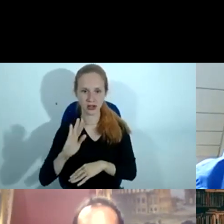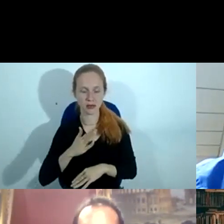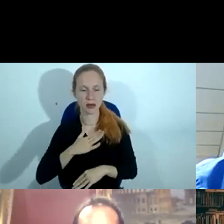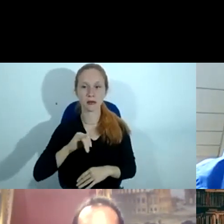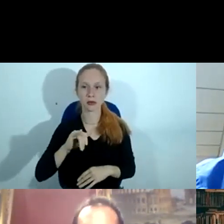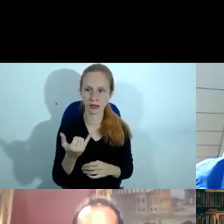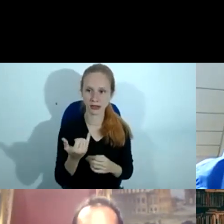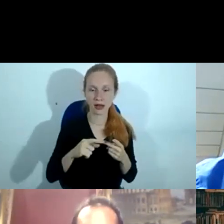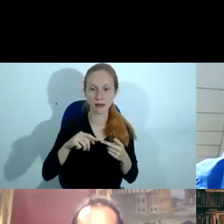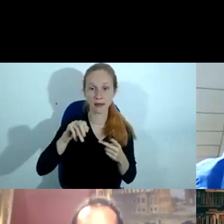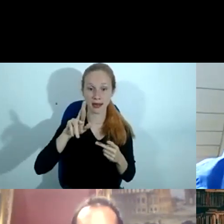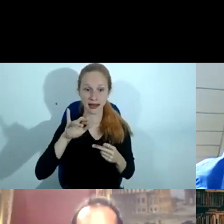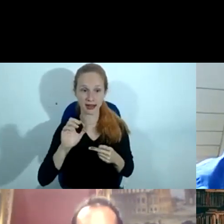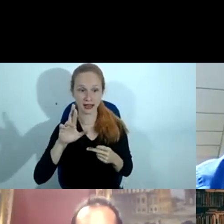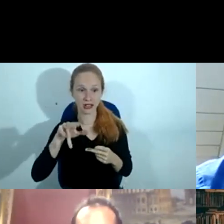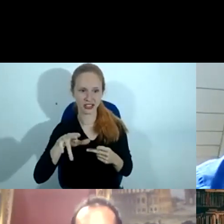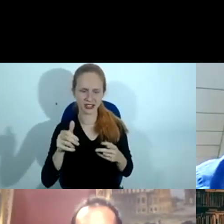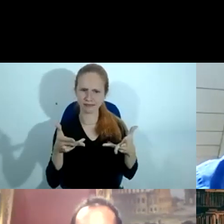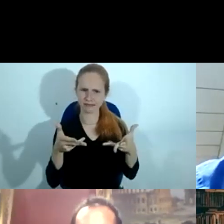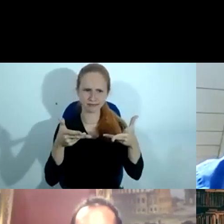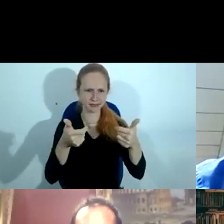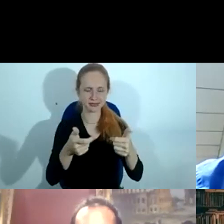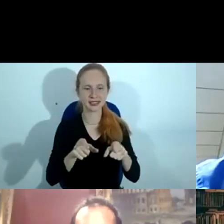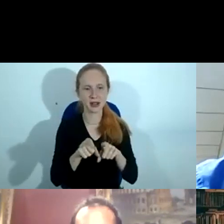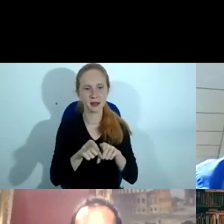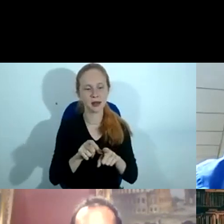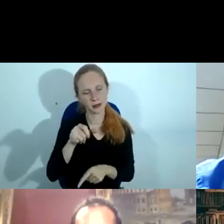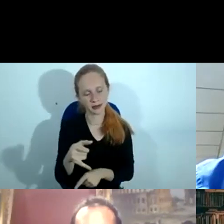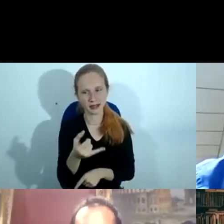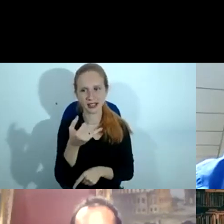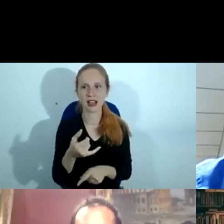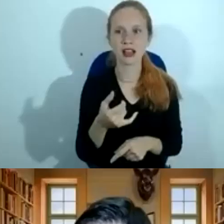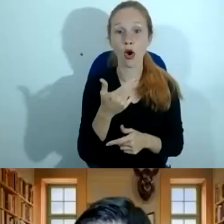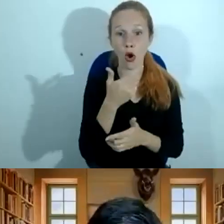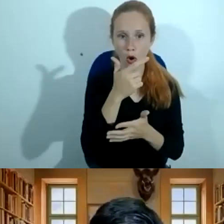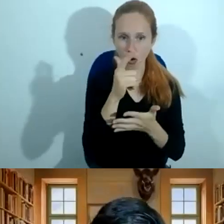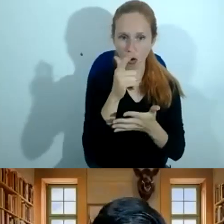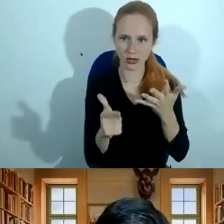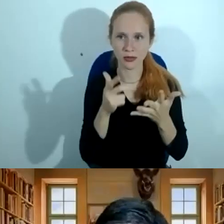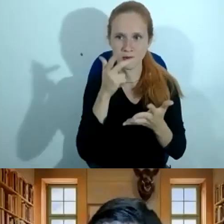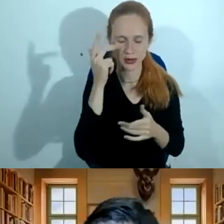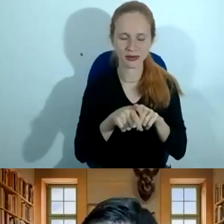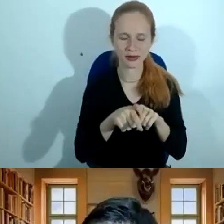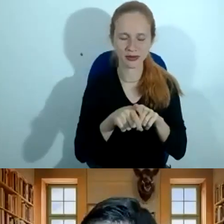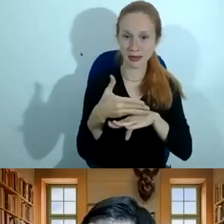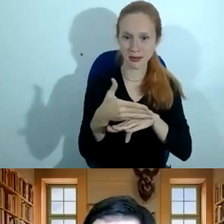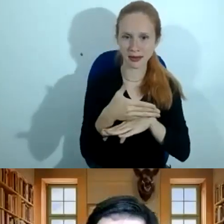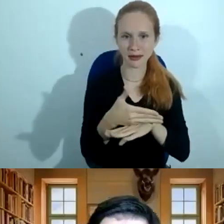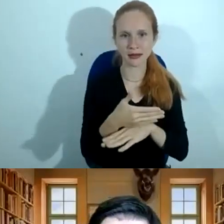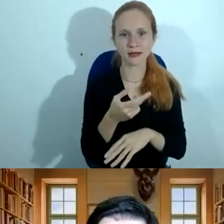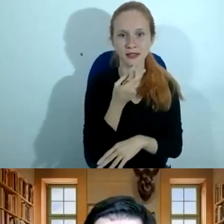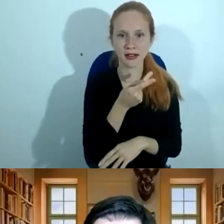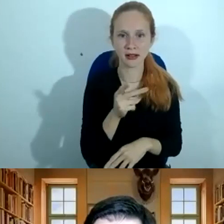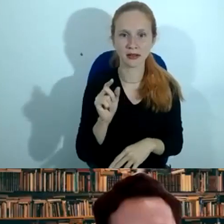doutora Maria Cristina, excelentíssima doutora Maria Cristina, pela oportunidade. Depois, demais membros que aqui se fazem presentes, dizer que